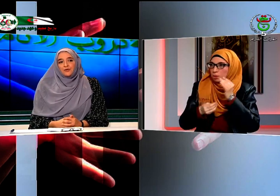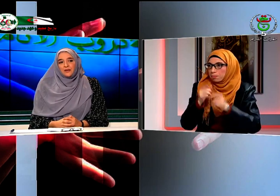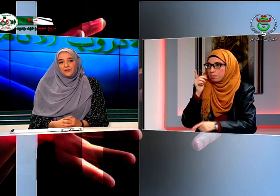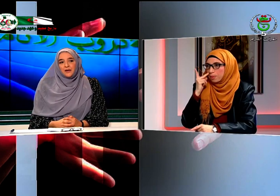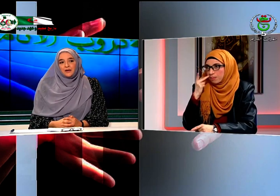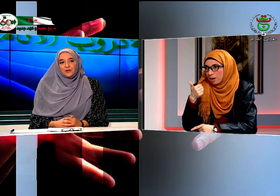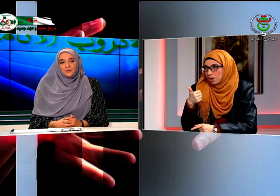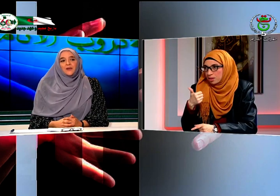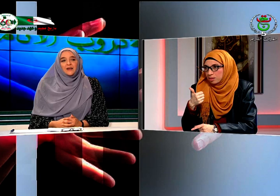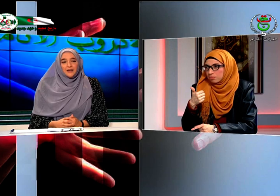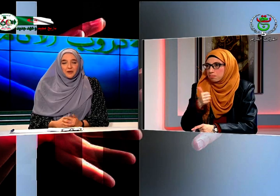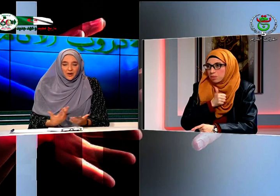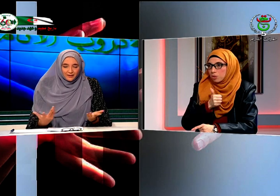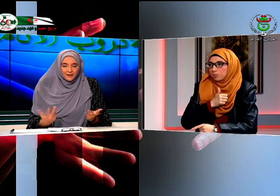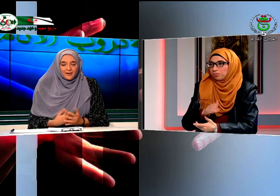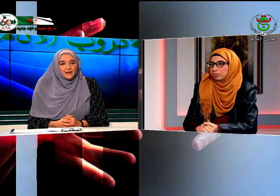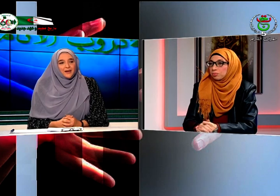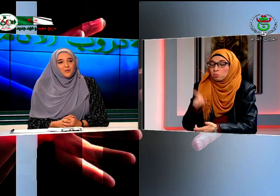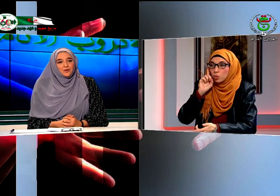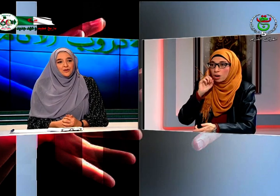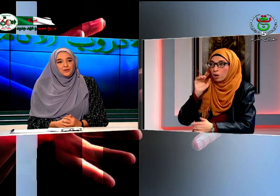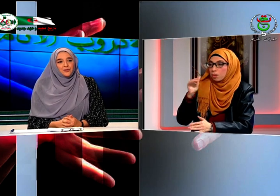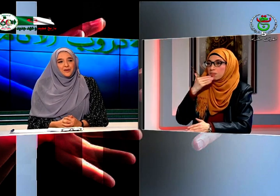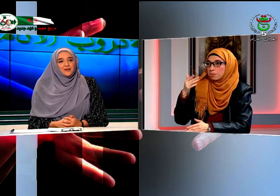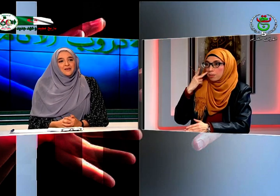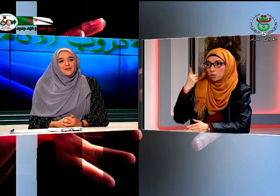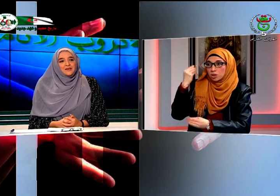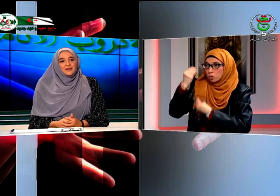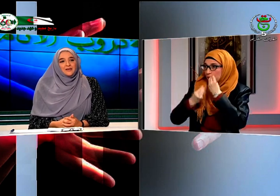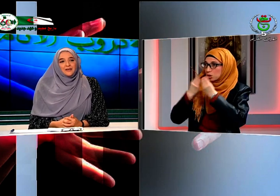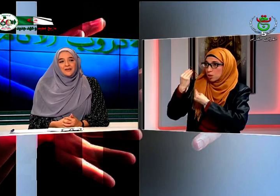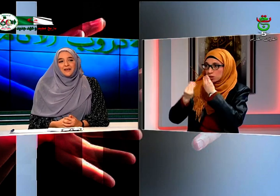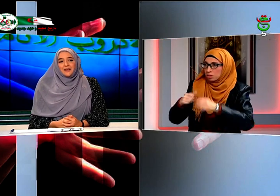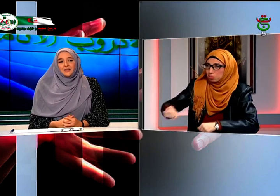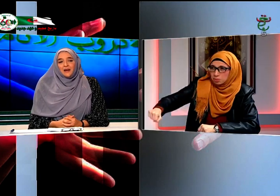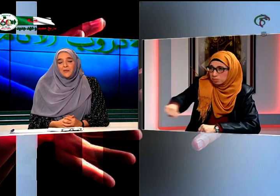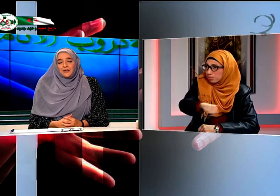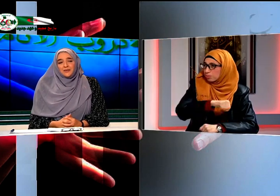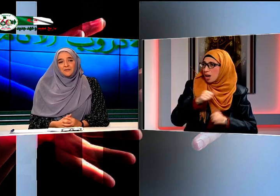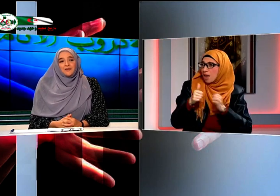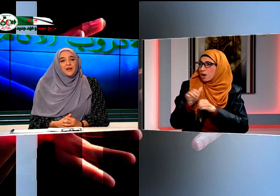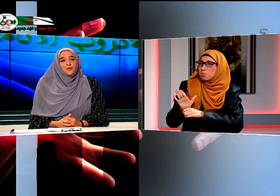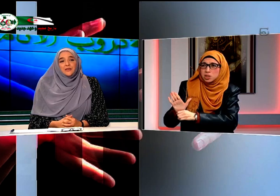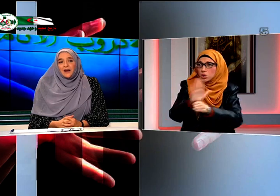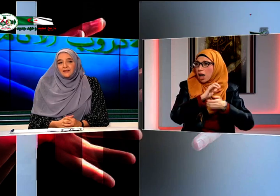أطفال الصم أنا الوالد التاعي لا يرحمه توفى أنا نترحم عليه بزفزة في أنه ساعدني